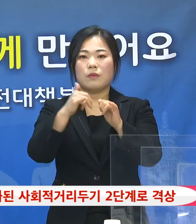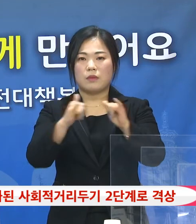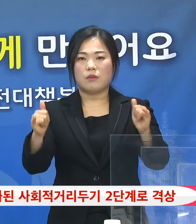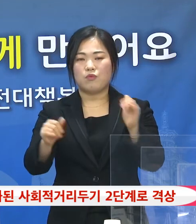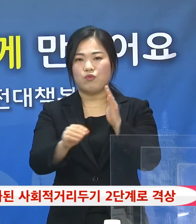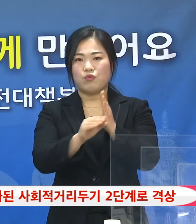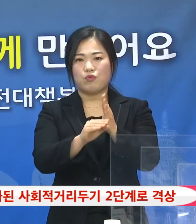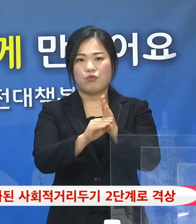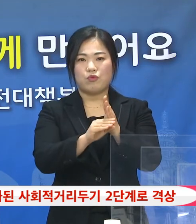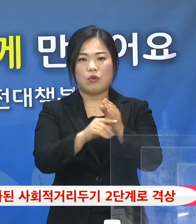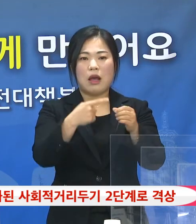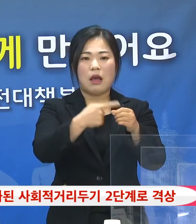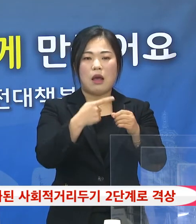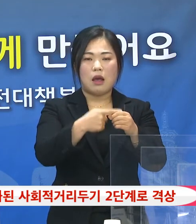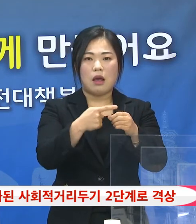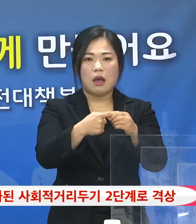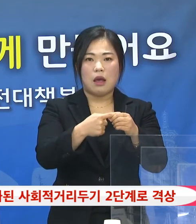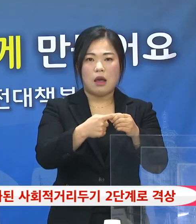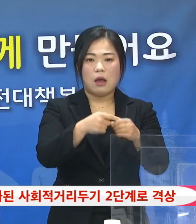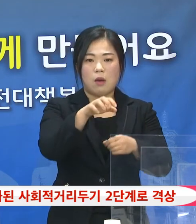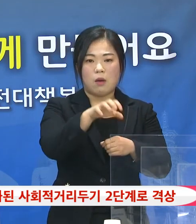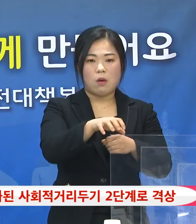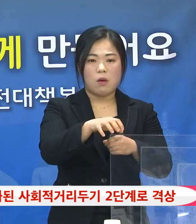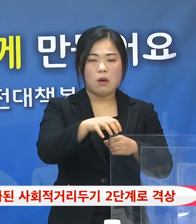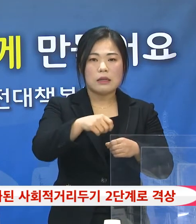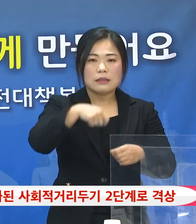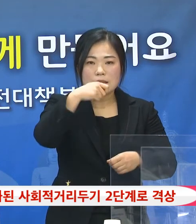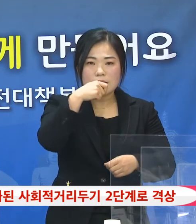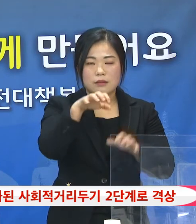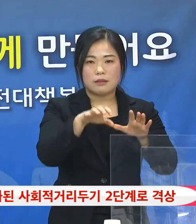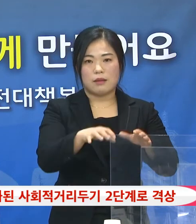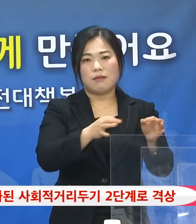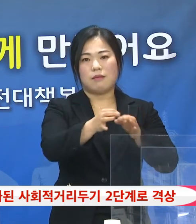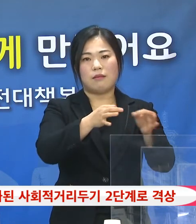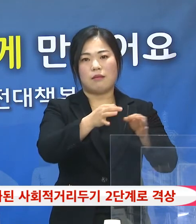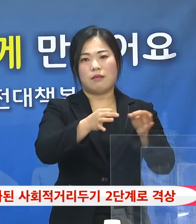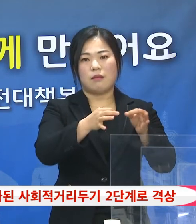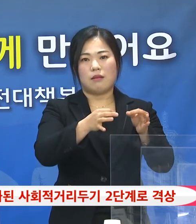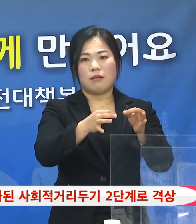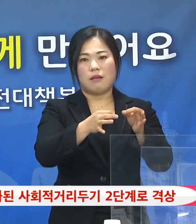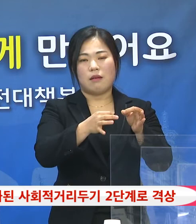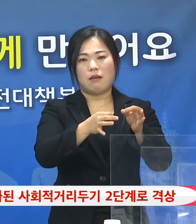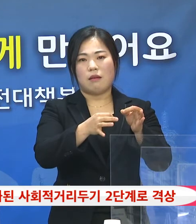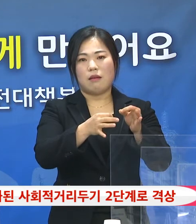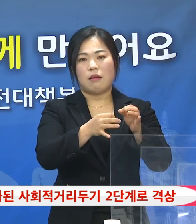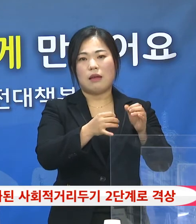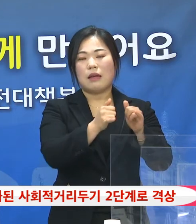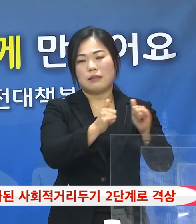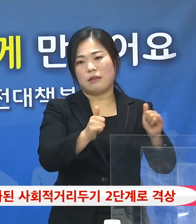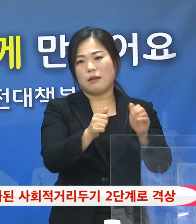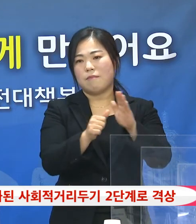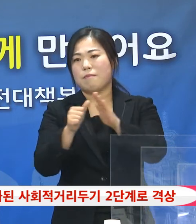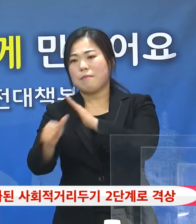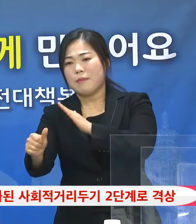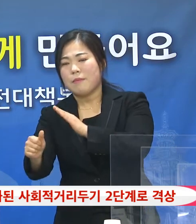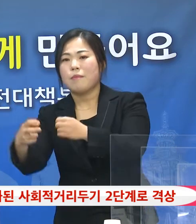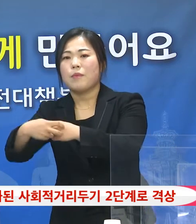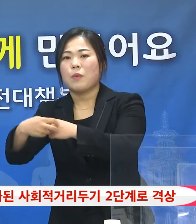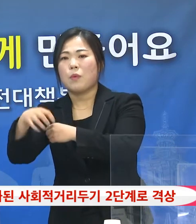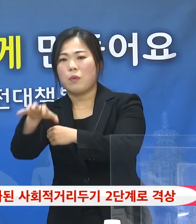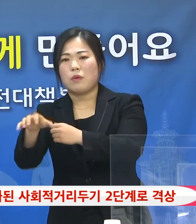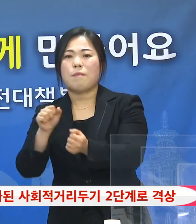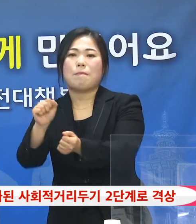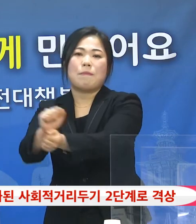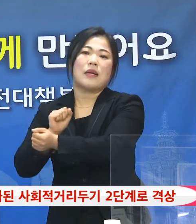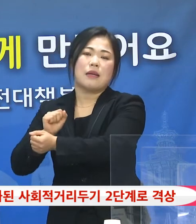안강 읍에서 식당을 운영하시던 121번 확진자가 방문했던 병원에서 감염된 것으로 파악되고 있으며